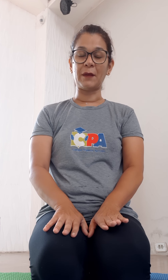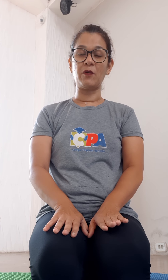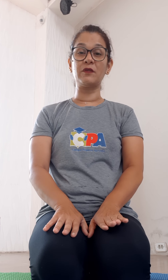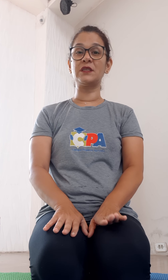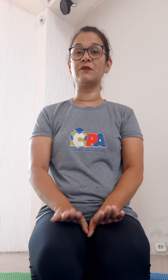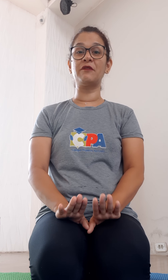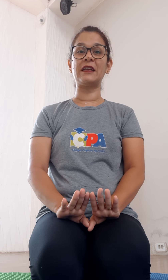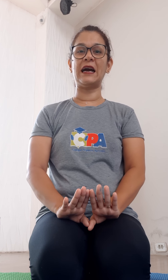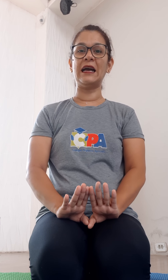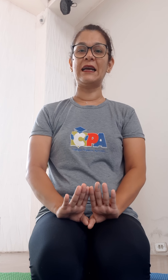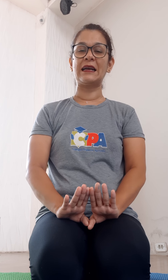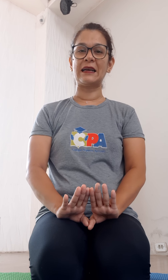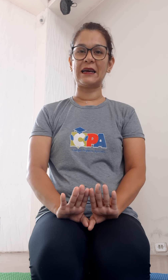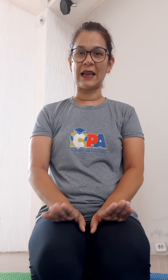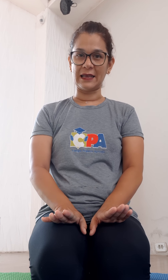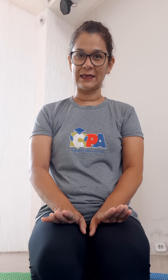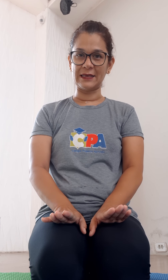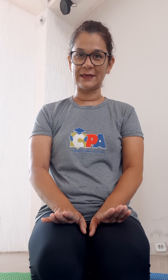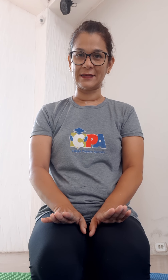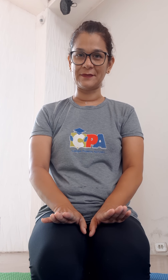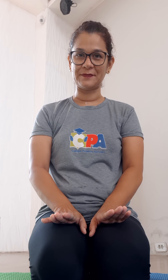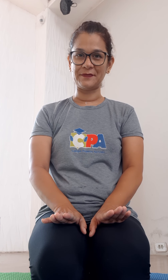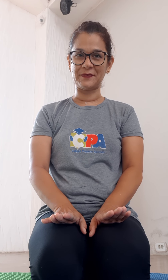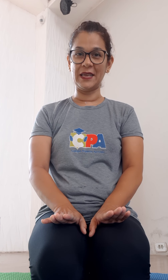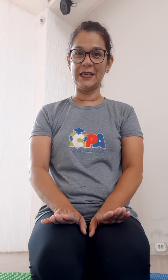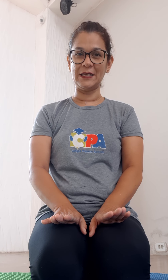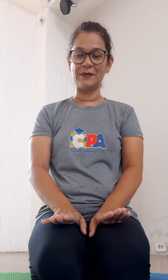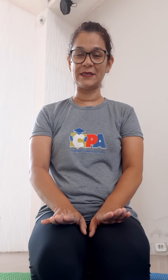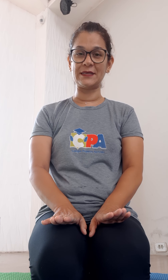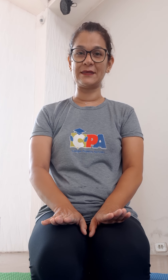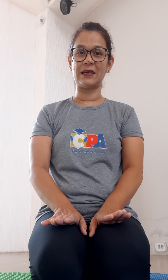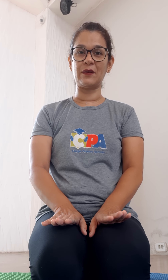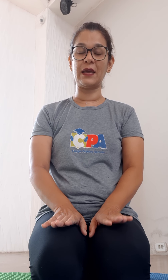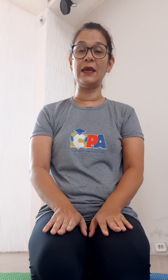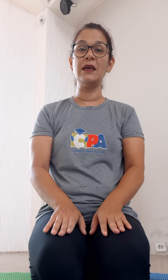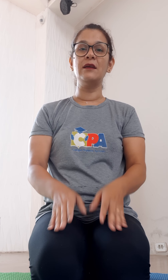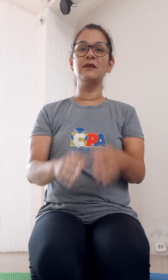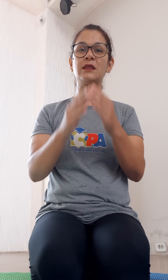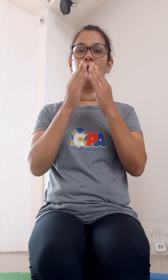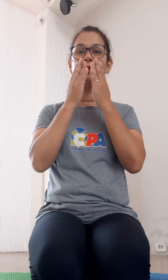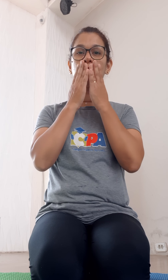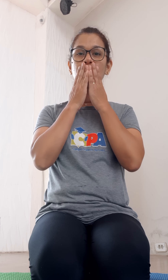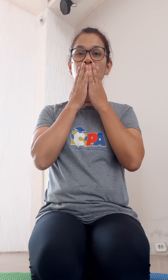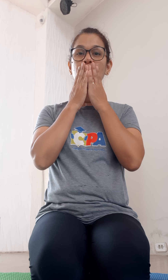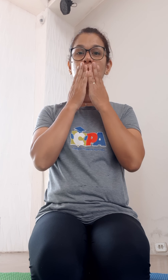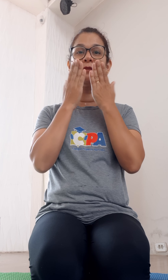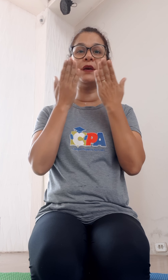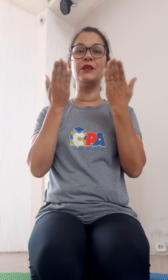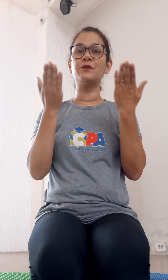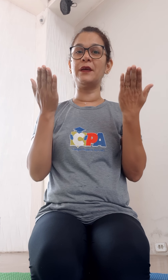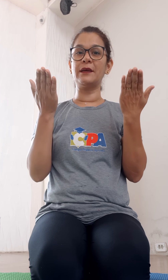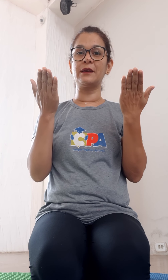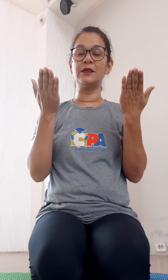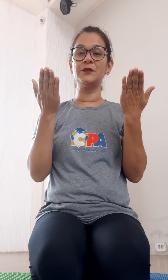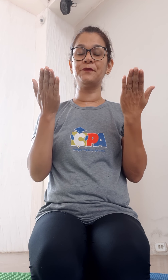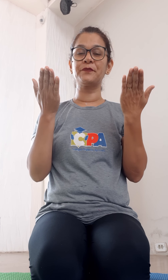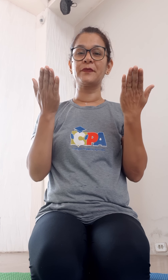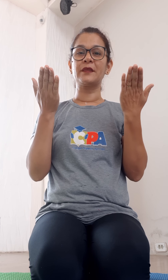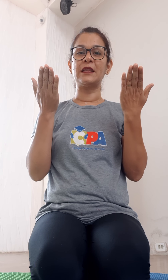tá bom? Vocês vão ficar craques em Libras, tá ok? Então, ó, um beijo bem grande, né?